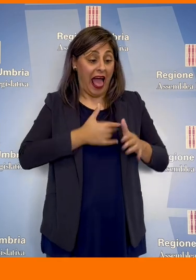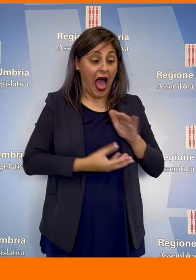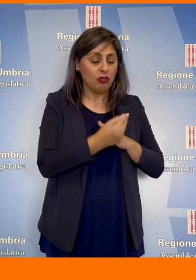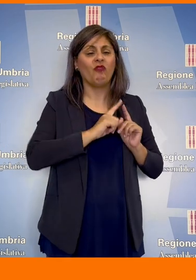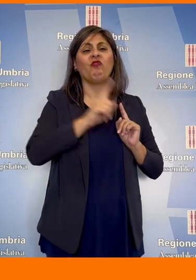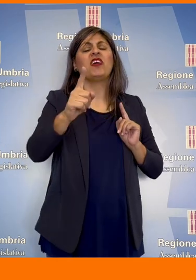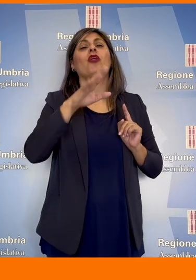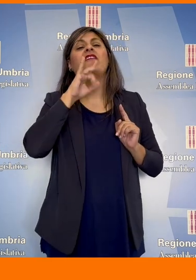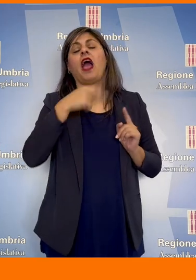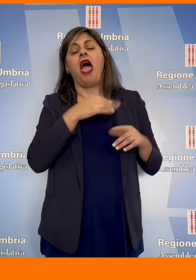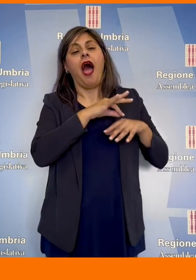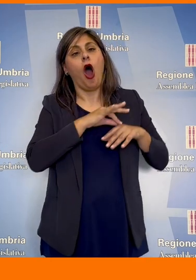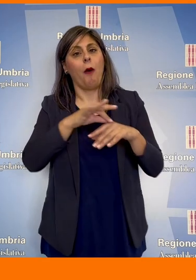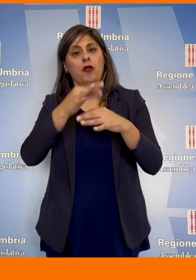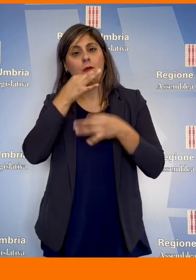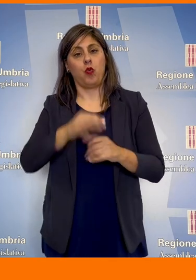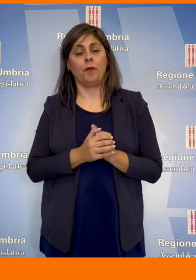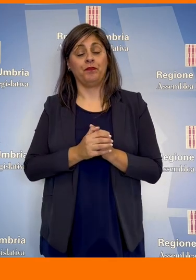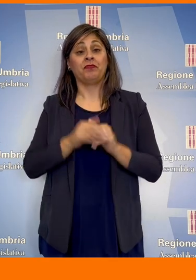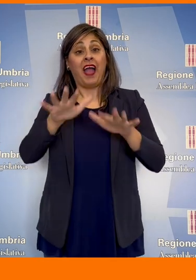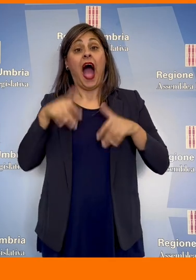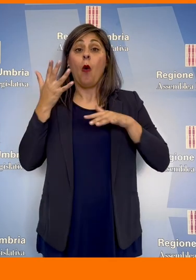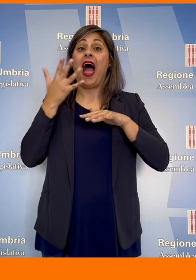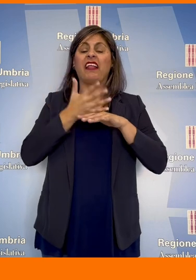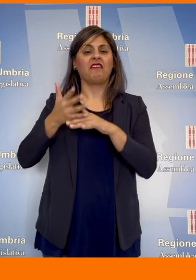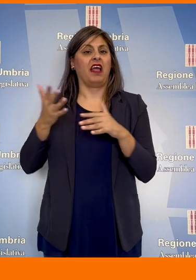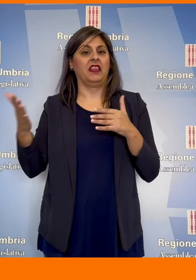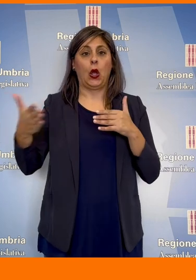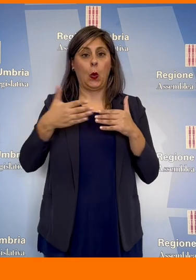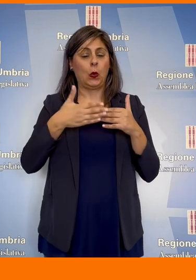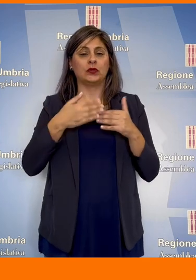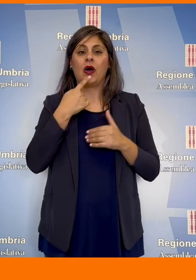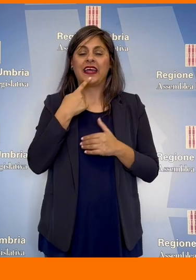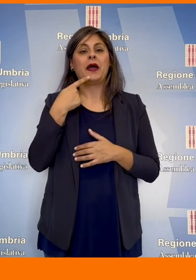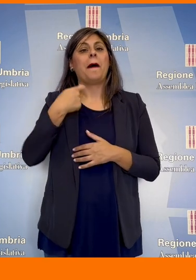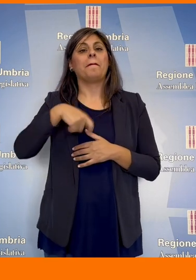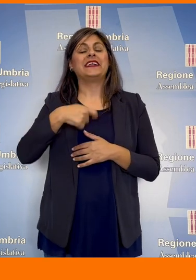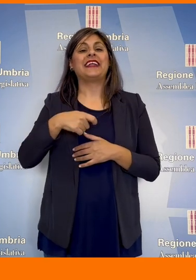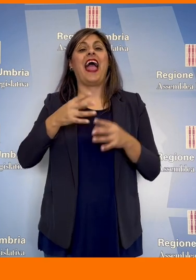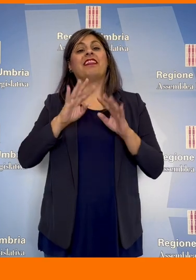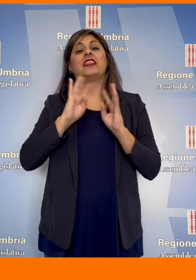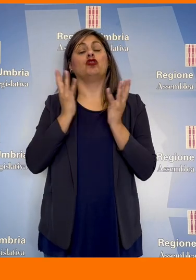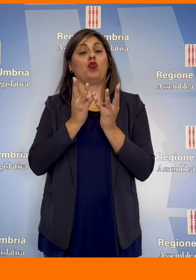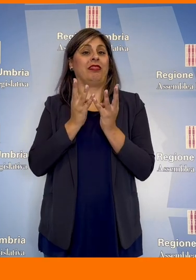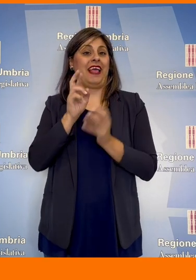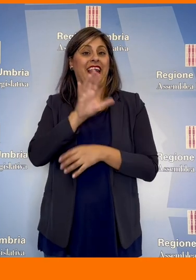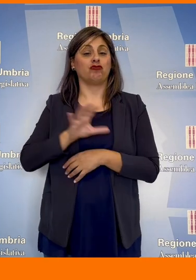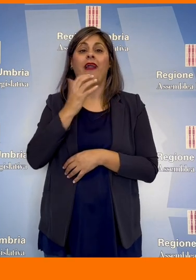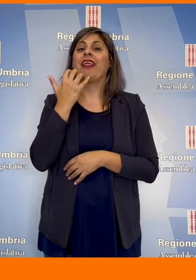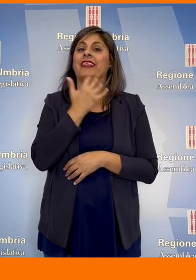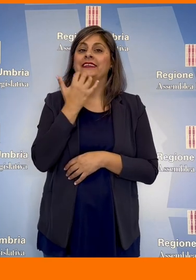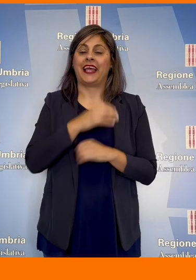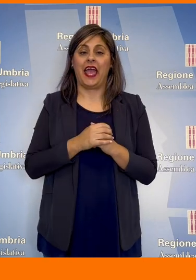nascita alla vecchiaia». Gli interventi in aula sono stati conclusi da quello della Presidente della Giunta regionale, Donatella